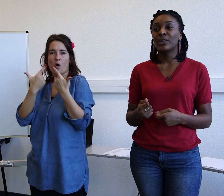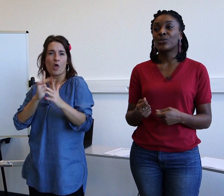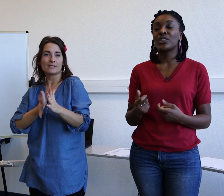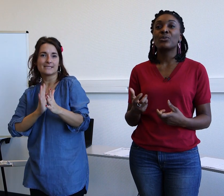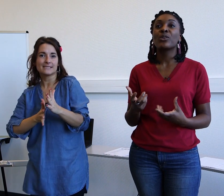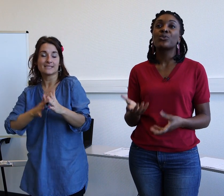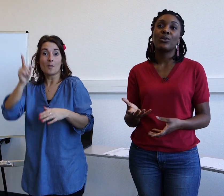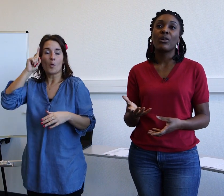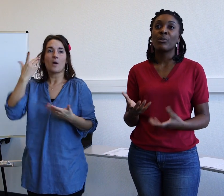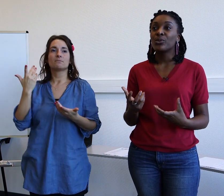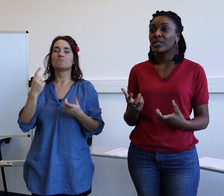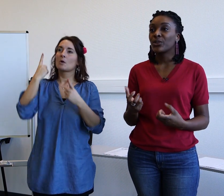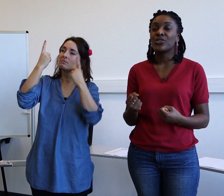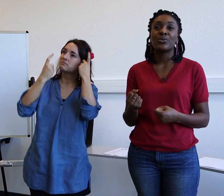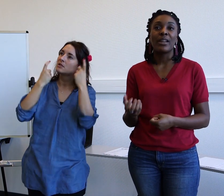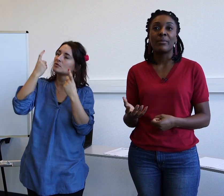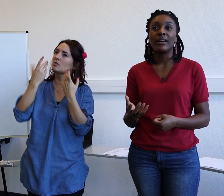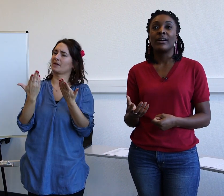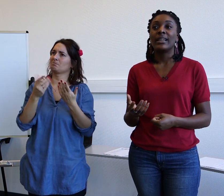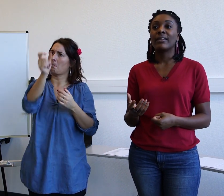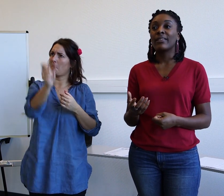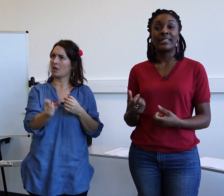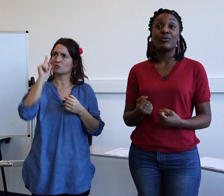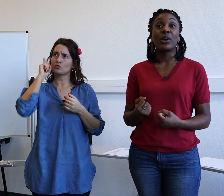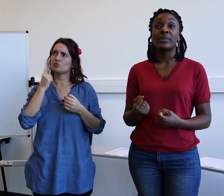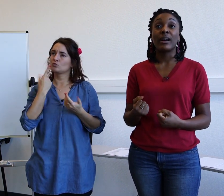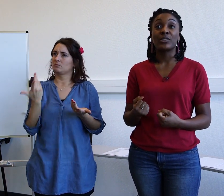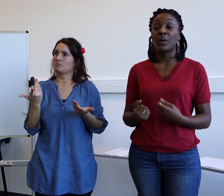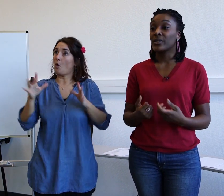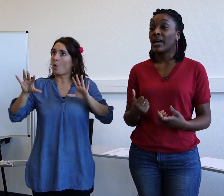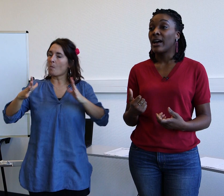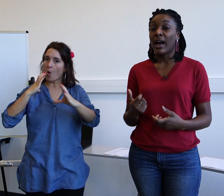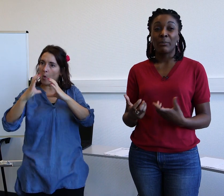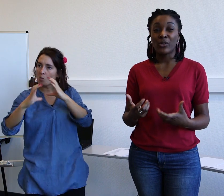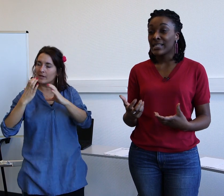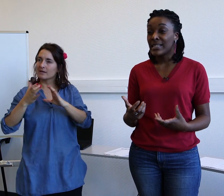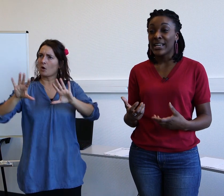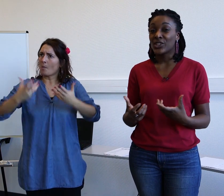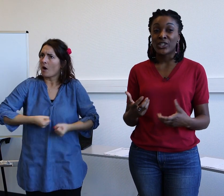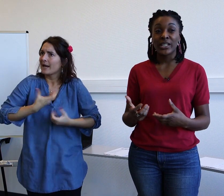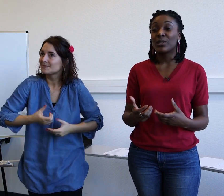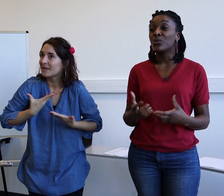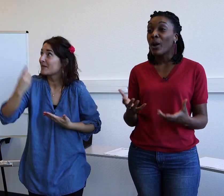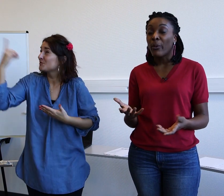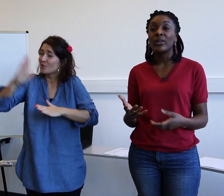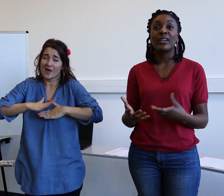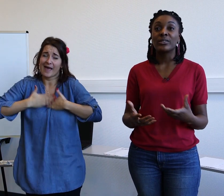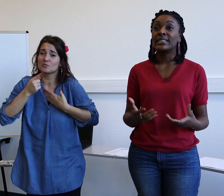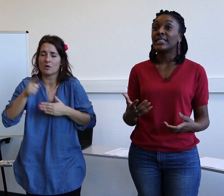de Jésus à un sourd ? Comment lui dire que Jésus l'aime ? Et c'est venu comme ça. J'ai commencé à me renseigner, à chercher où apprendre la langue des signes.